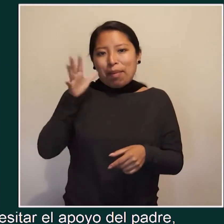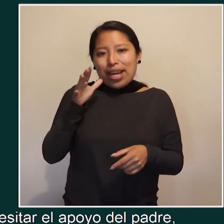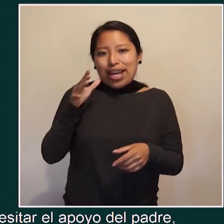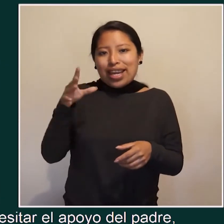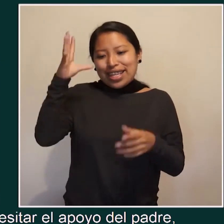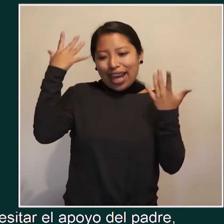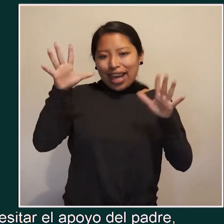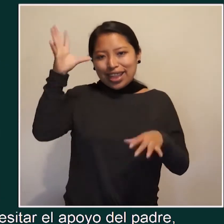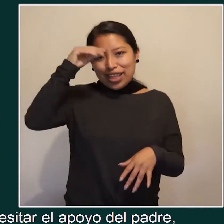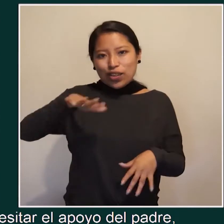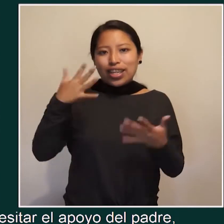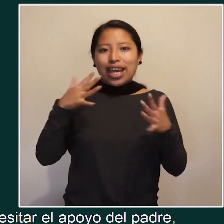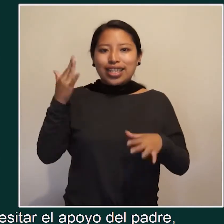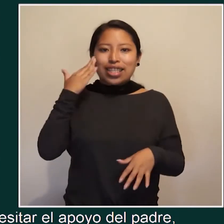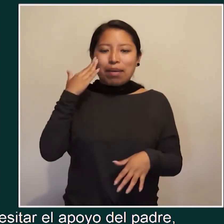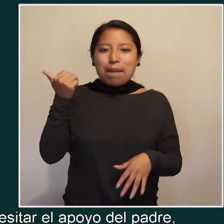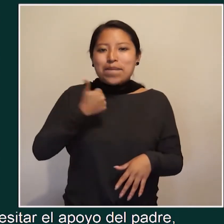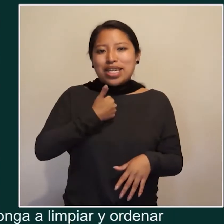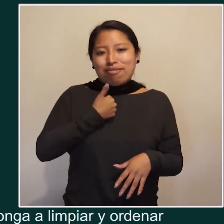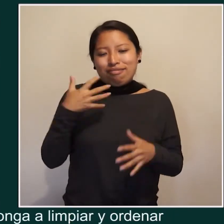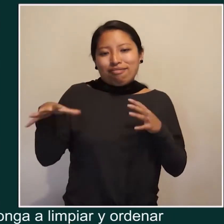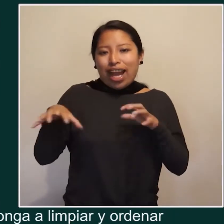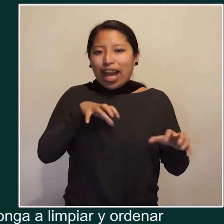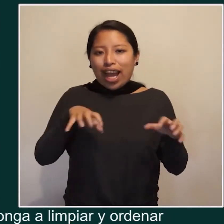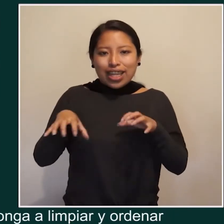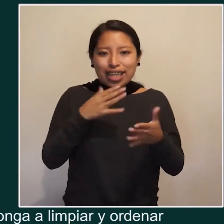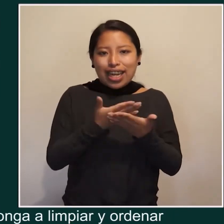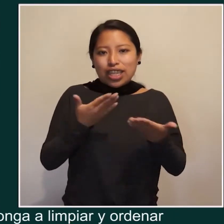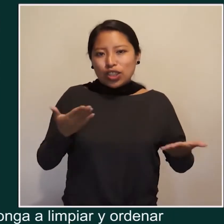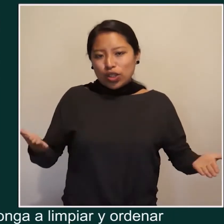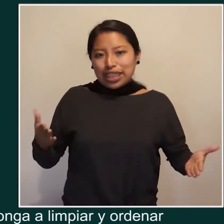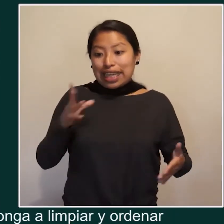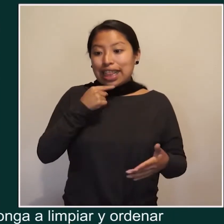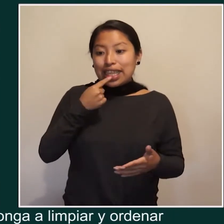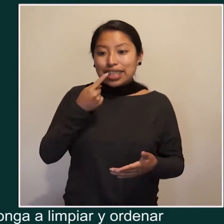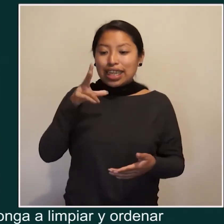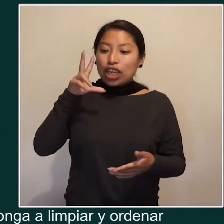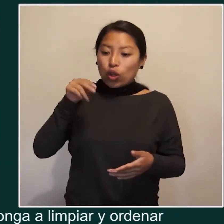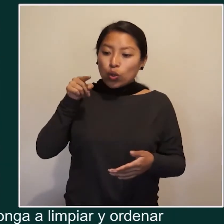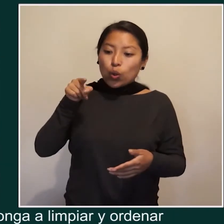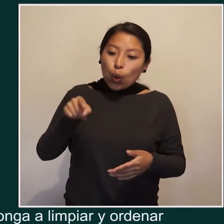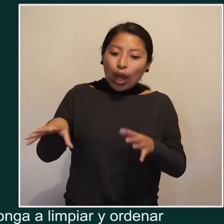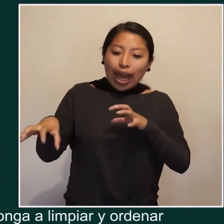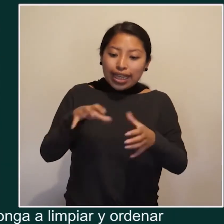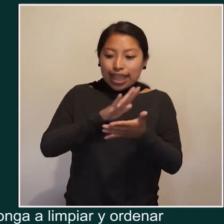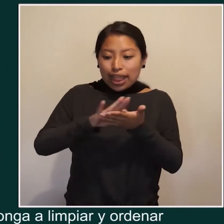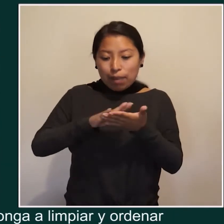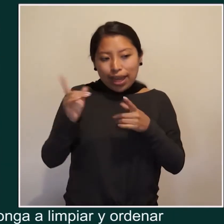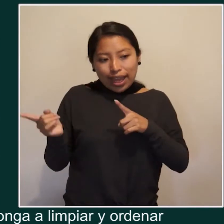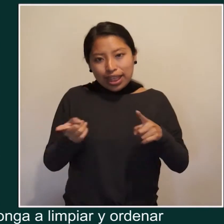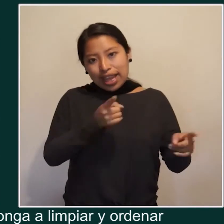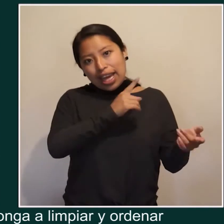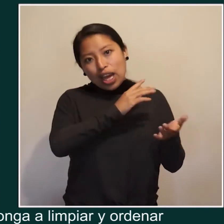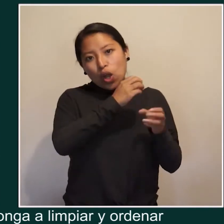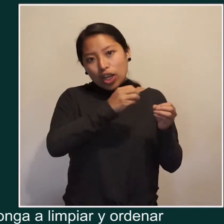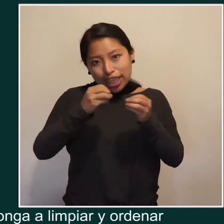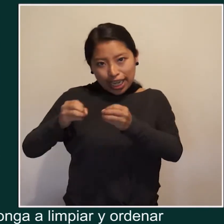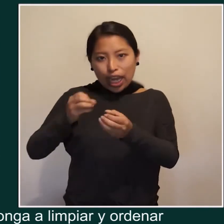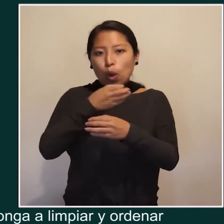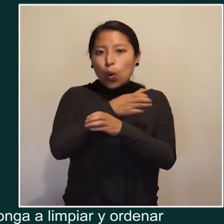También se acostumbra a hacer todo por sí mismo. Decirle que también, ¿no? Que se ponga a limpiar su cuarto,